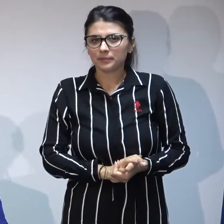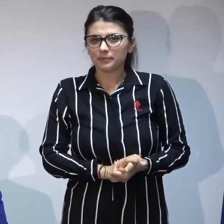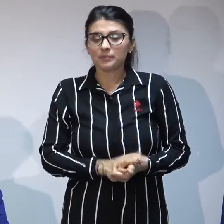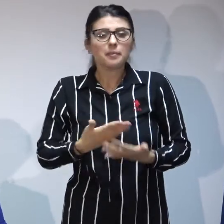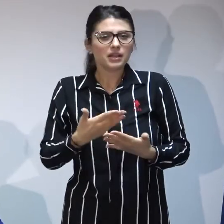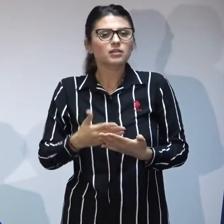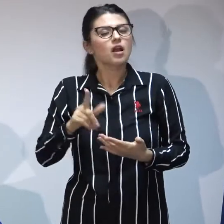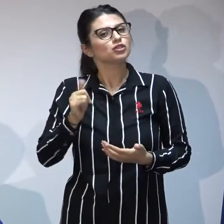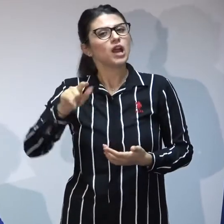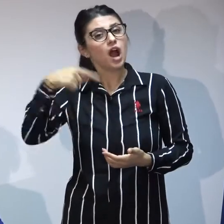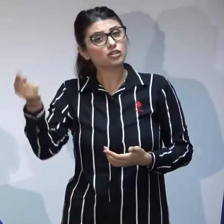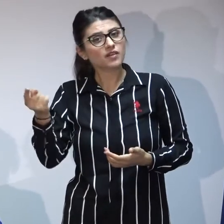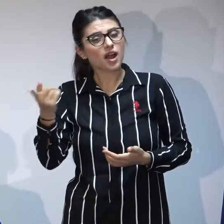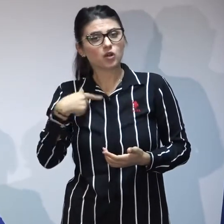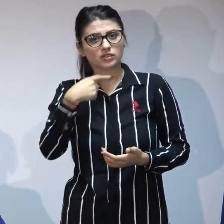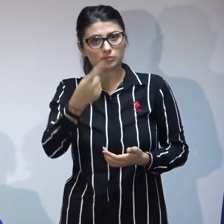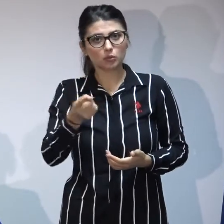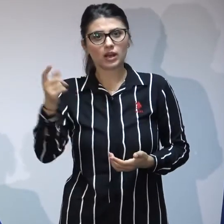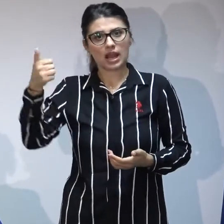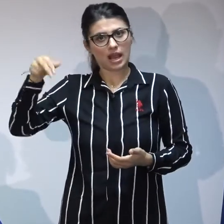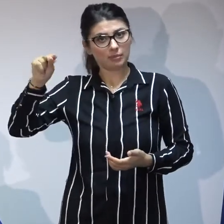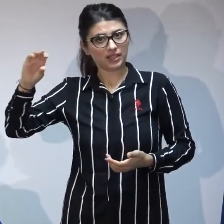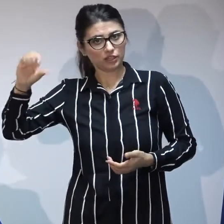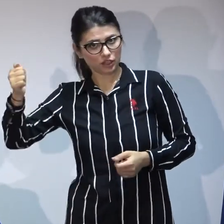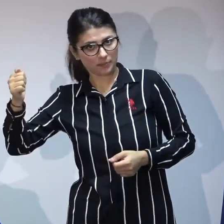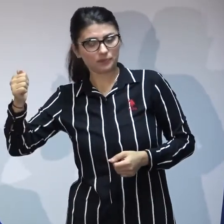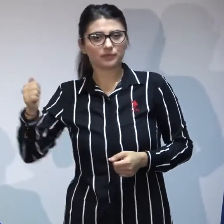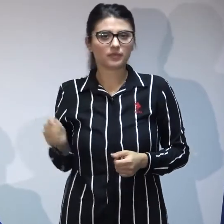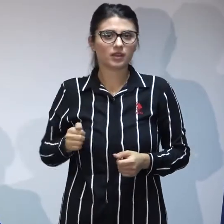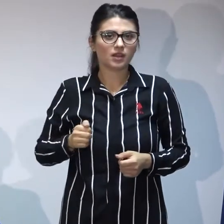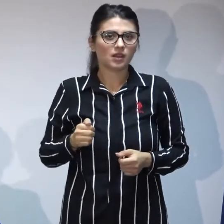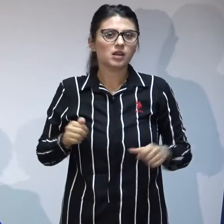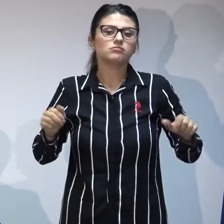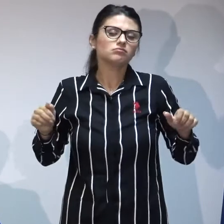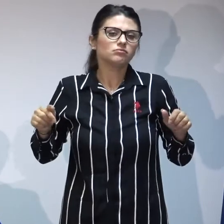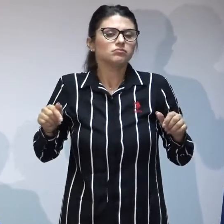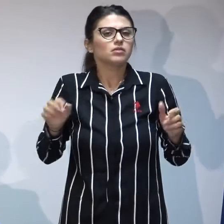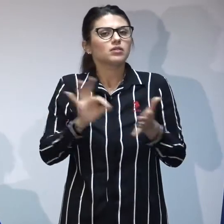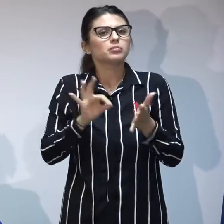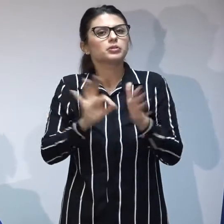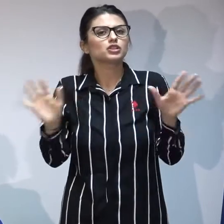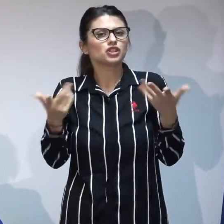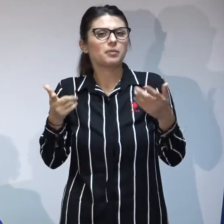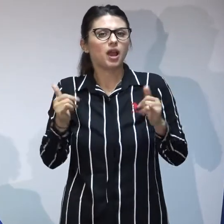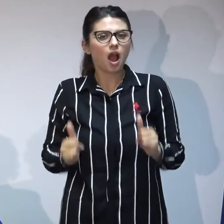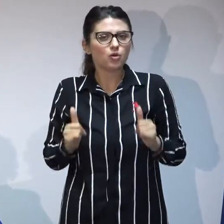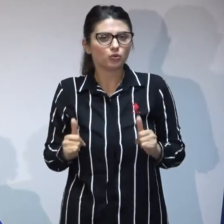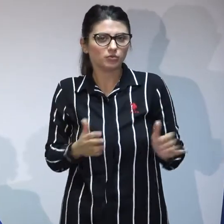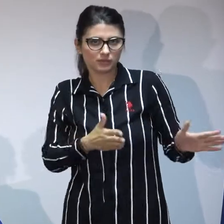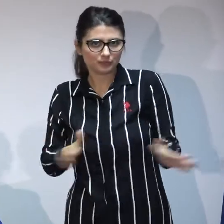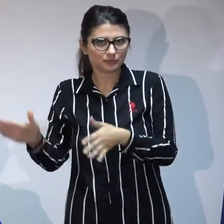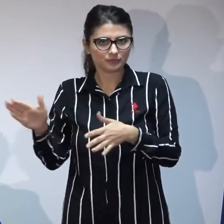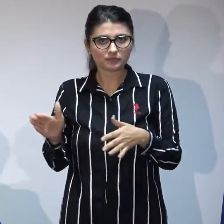trebuie să vă spun ca NDPDCEA începând din zilele noastre acum va